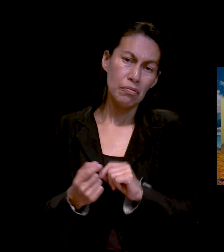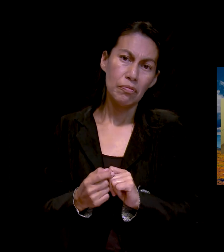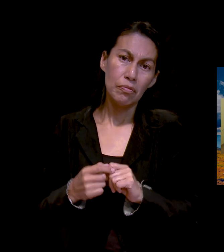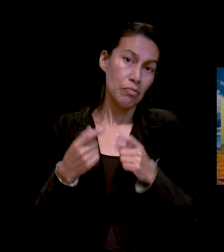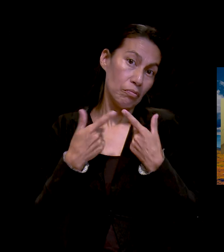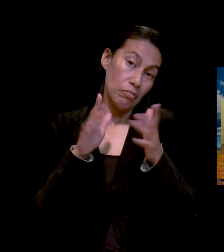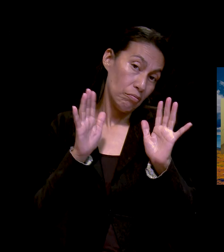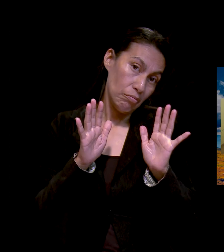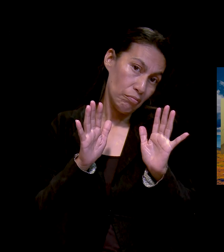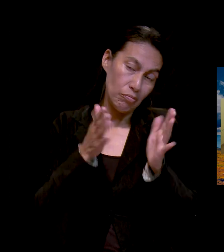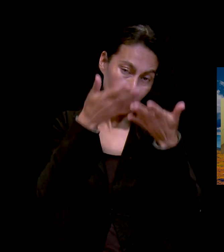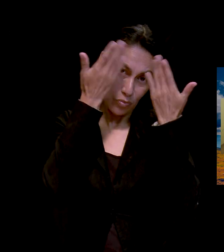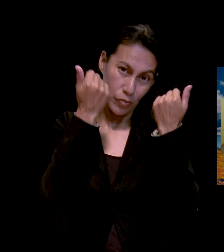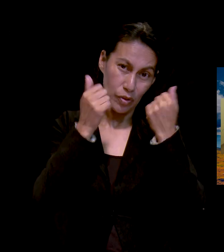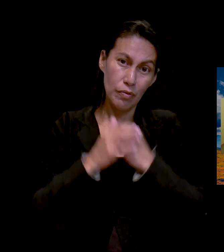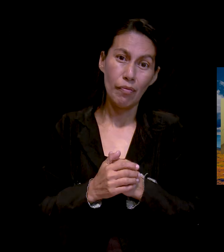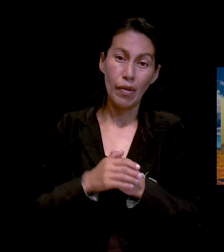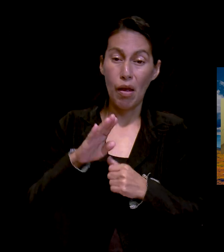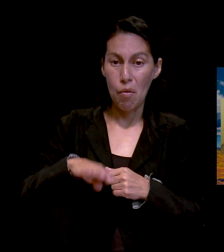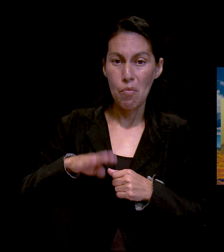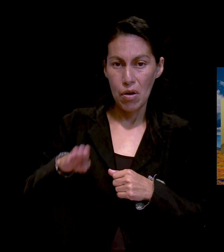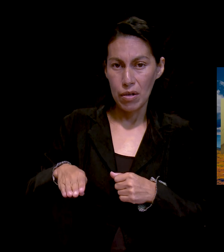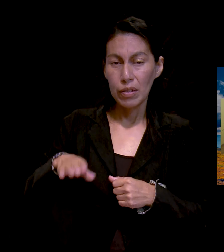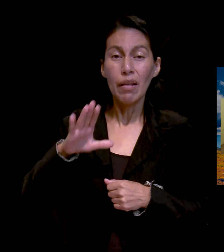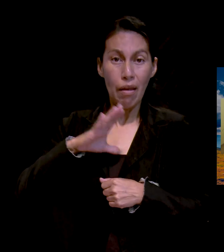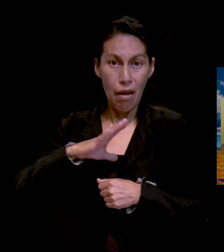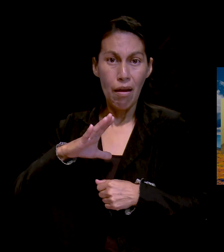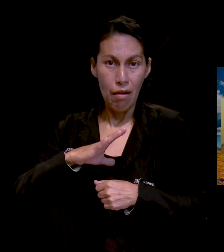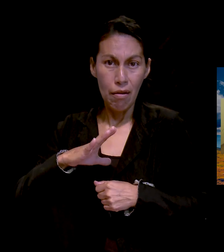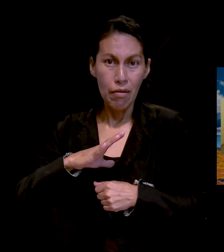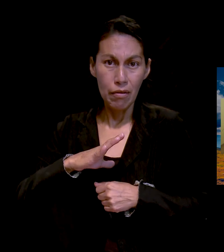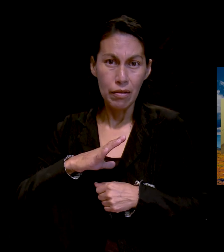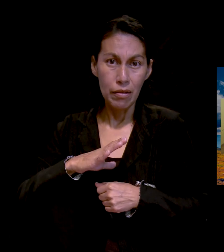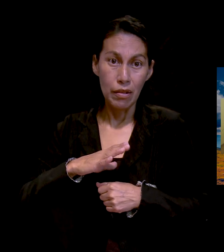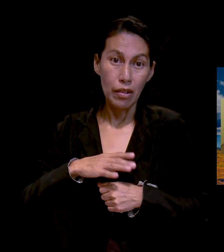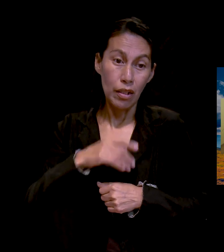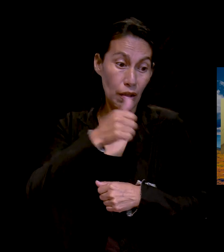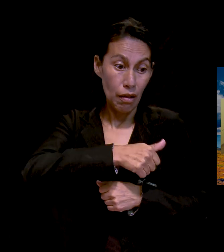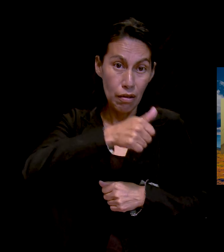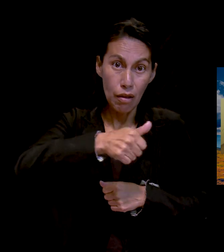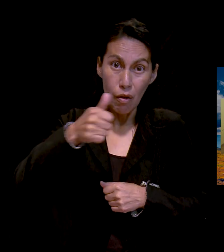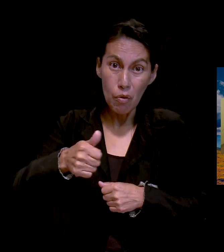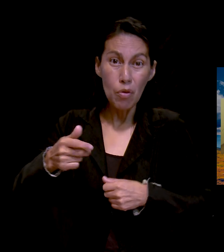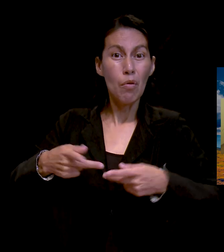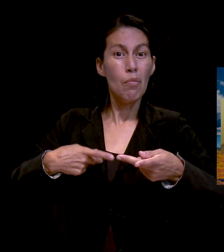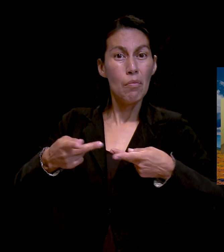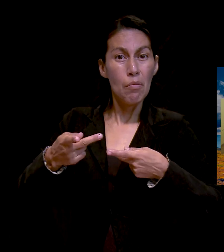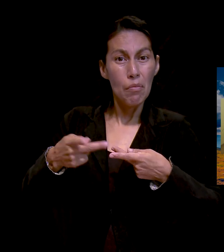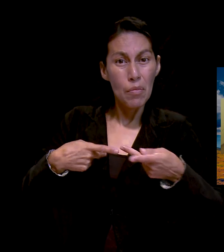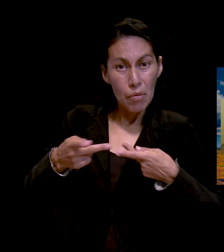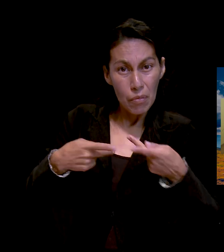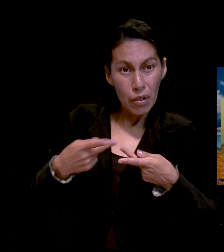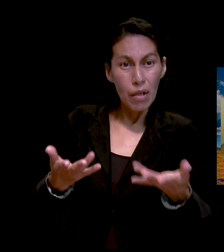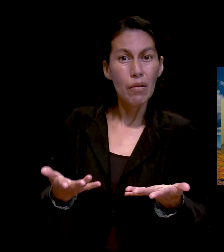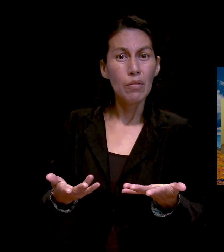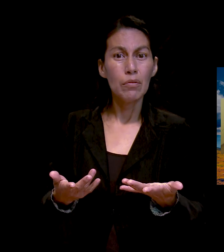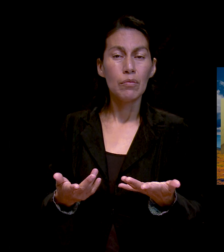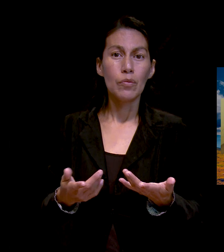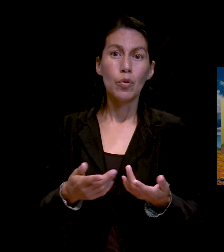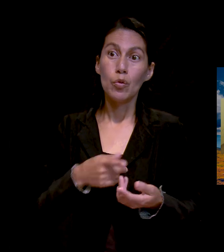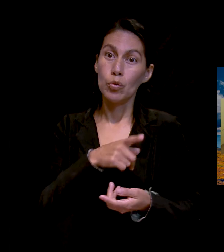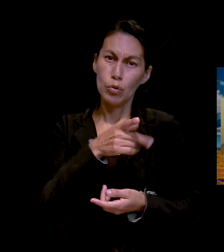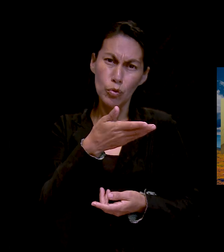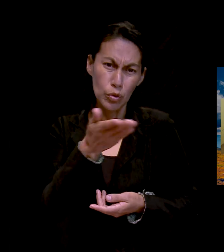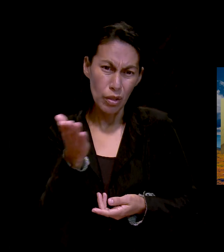muerte existe, y así que ustedes tienen que estar preparados para cualquier momento. Digo, pero tampoco se tienen que asustar.